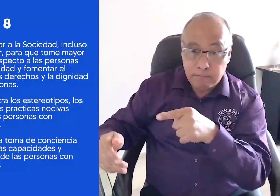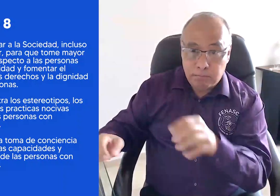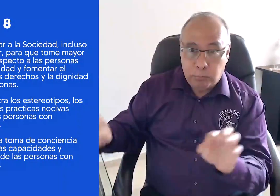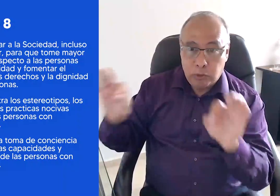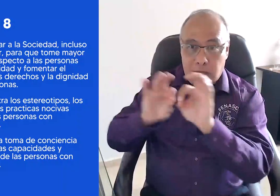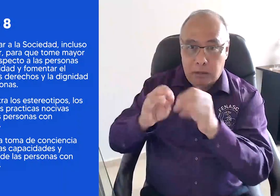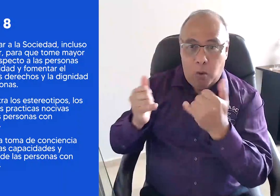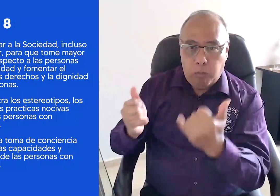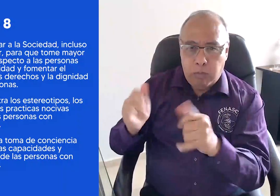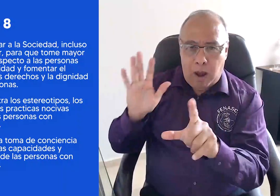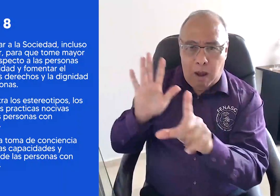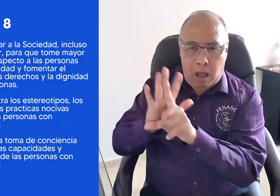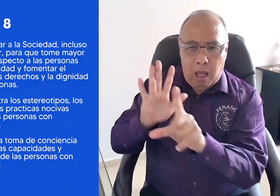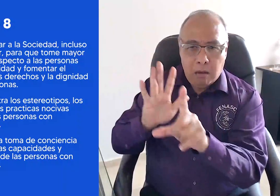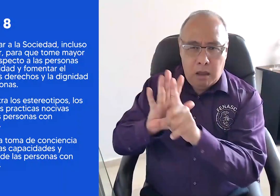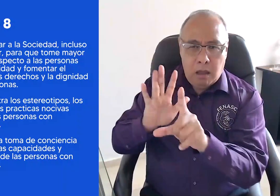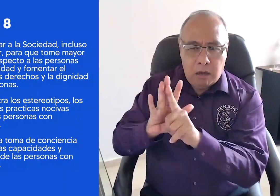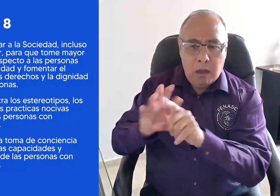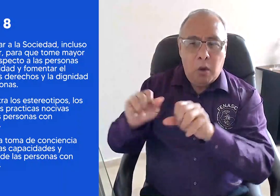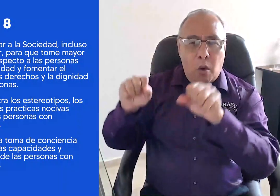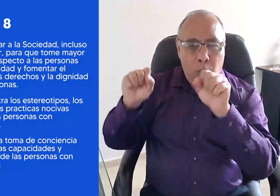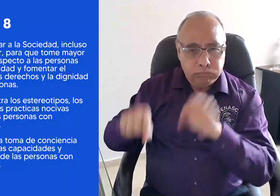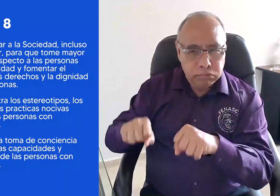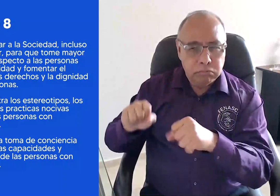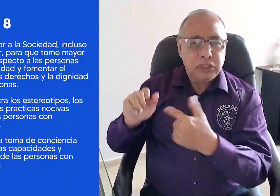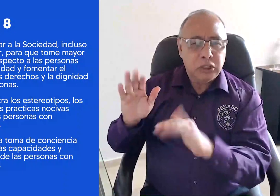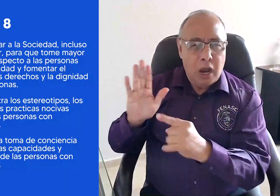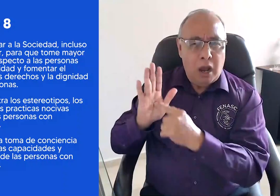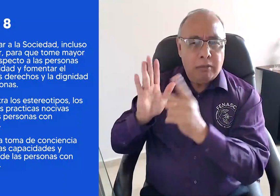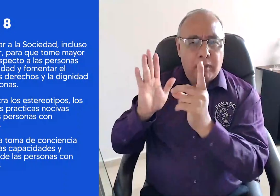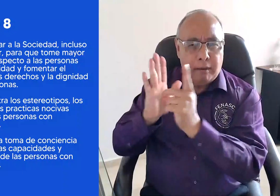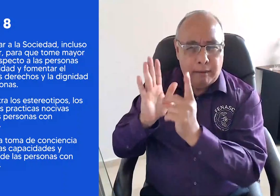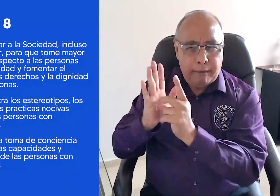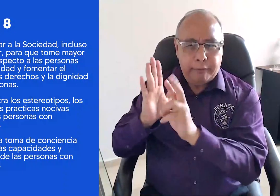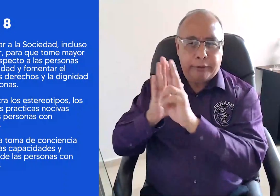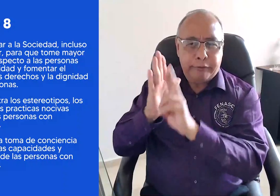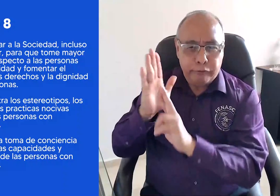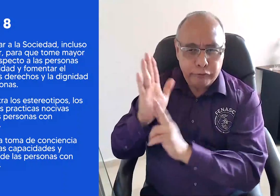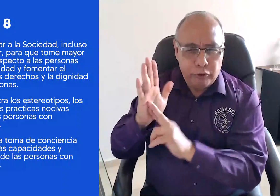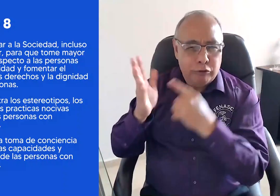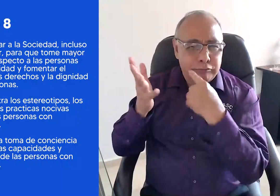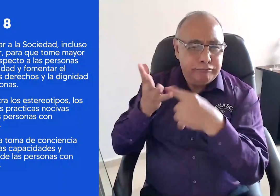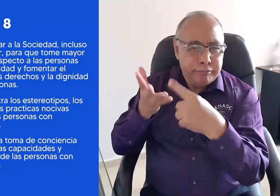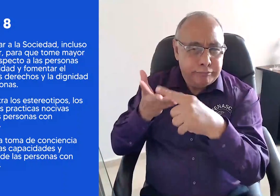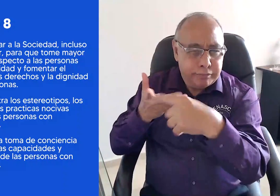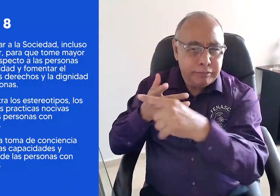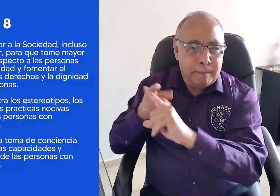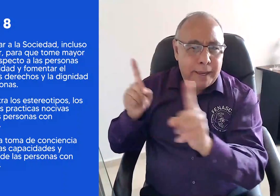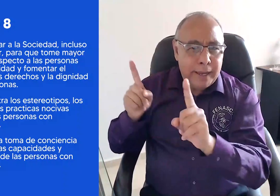un llamado no solo al reconocimiento de leyes, normas, resoluciones, decretos y